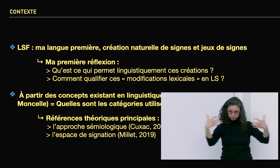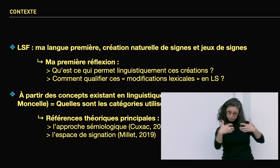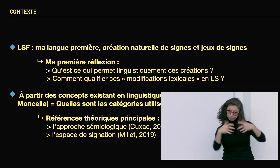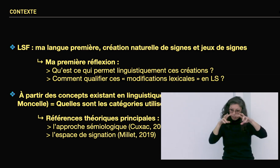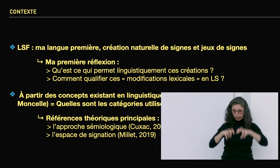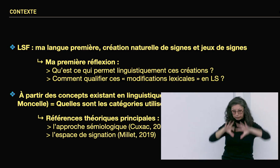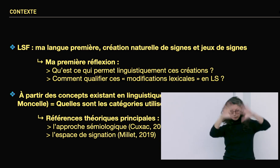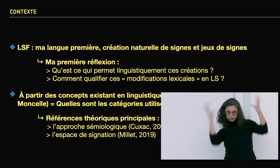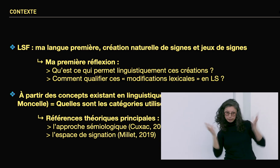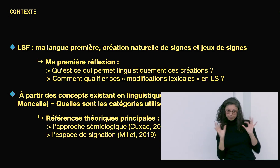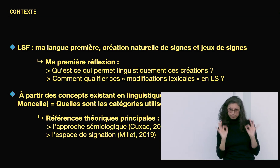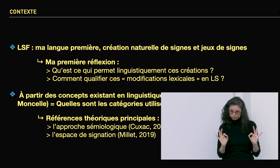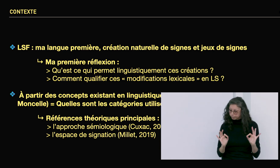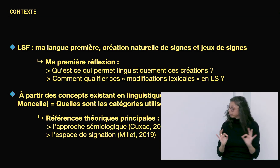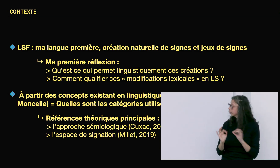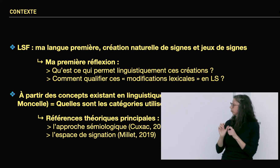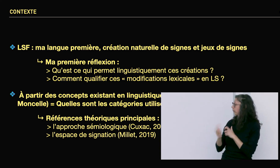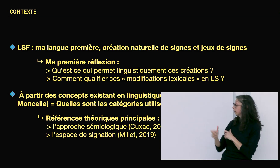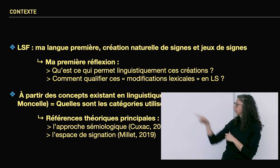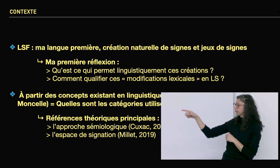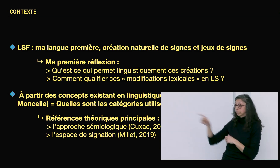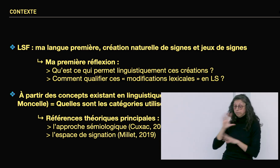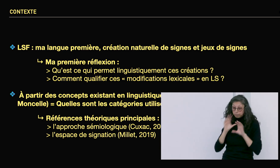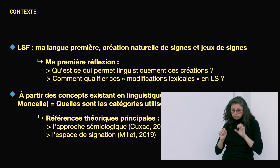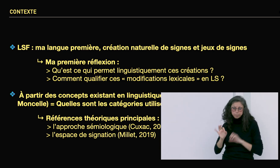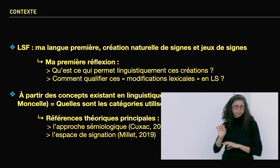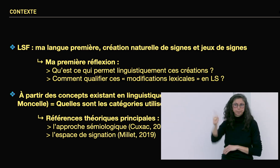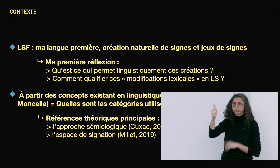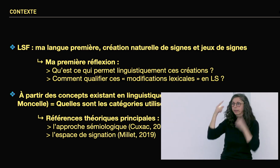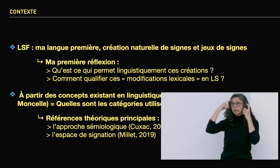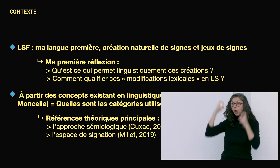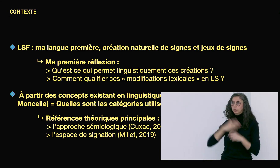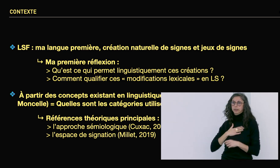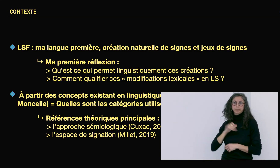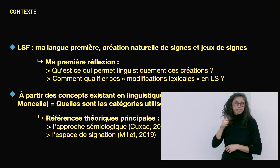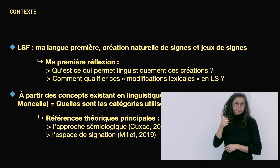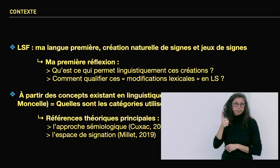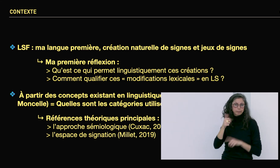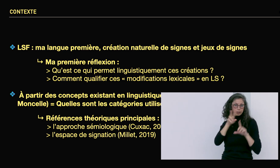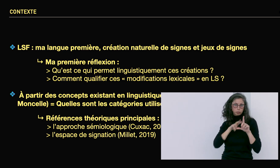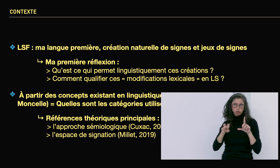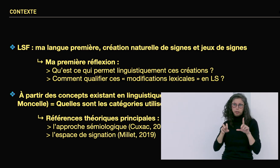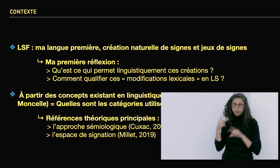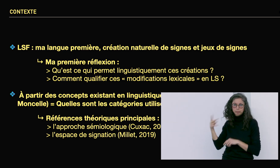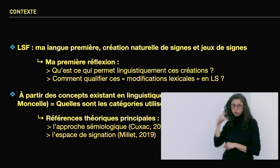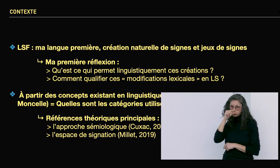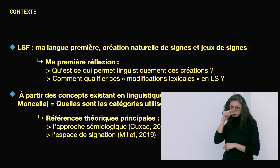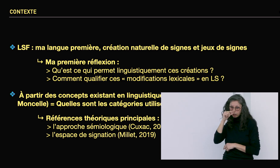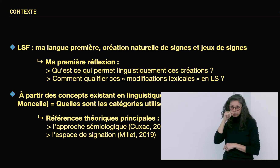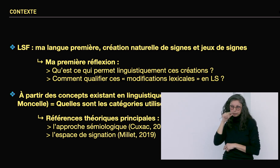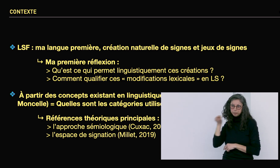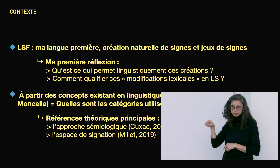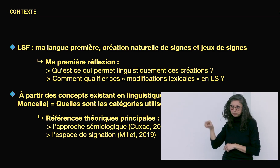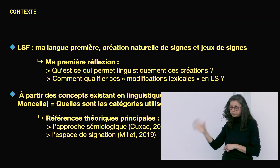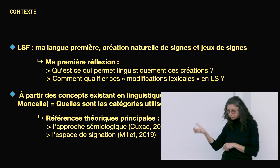peut-être comment j'ai, pourquoi j'ai choisi Bruno en particulier. Donc fort de toutes ces approches, ces idées,